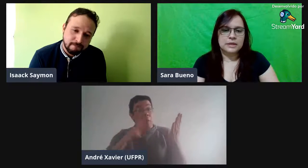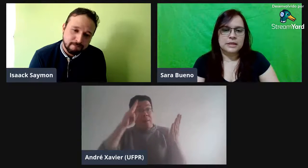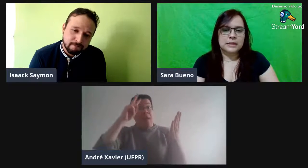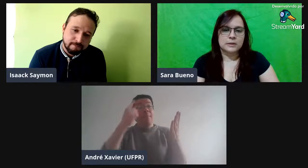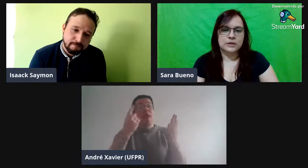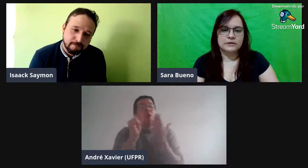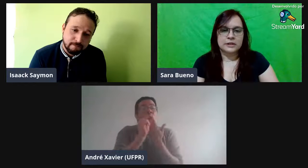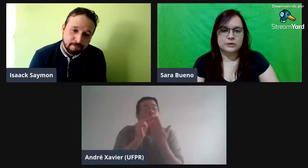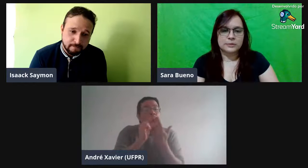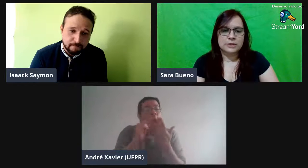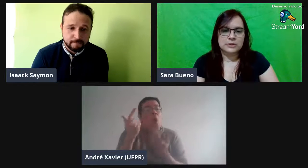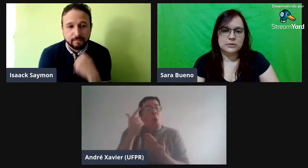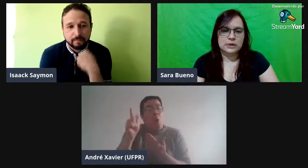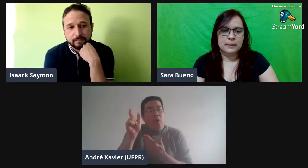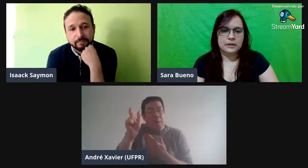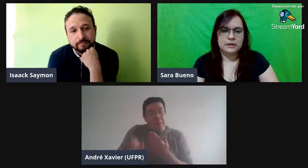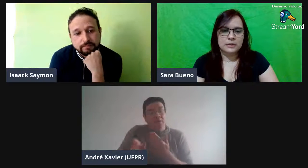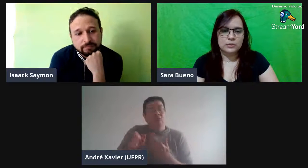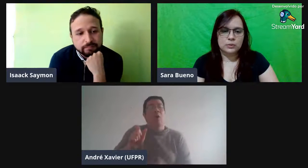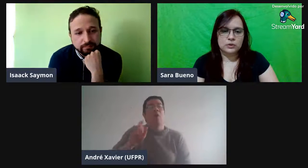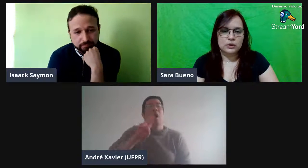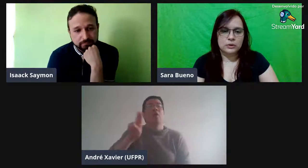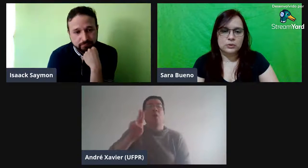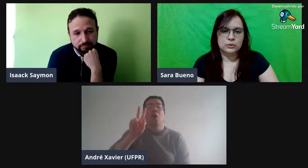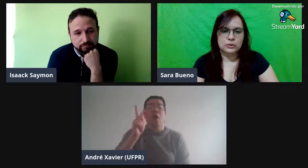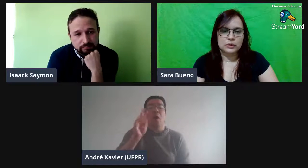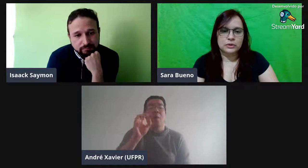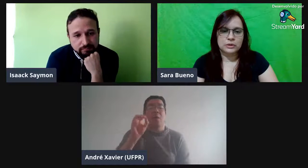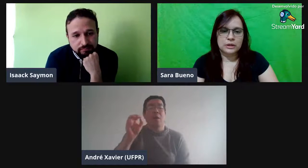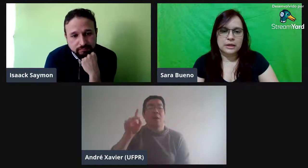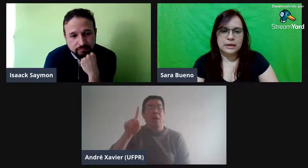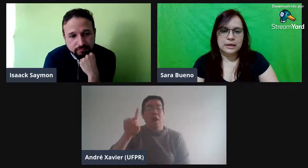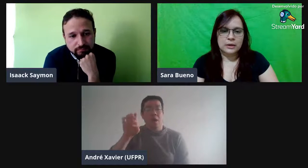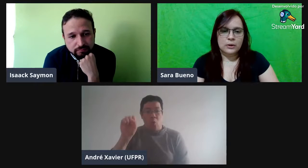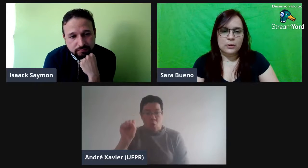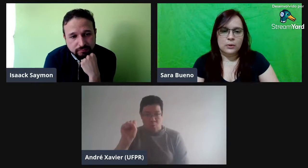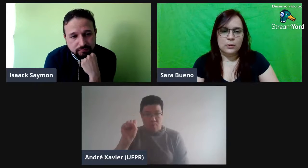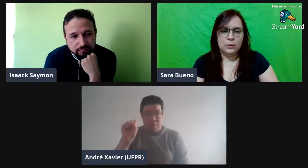Então, eu tava lendo também seu trabalho ali, um outro autor, o